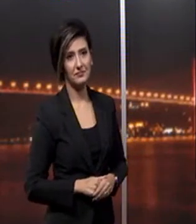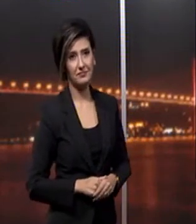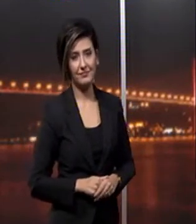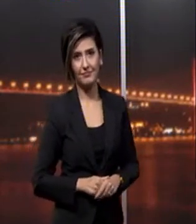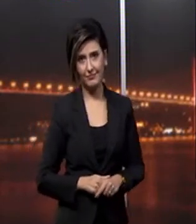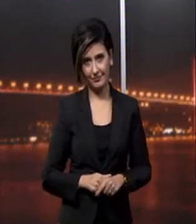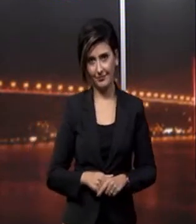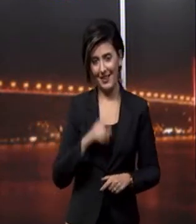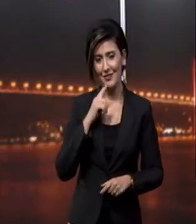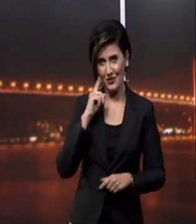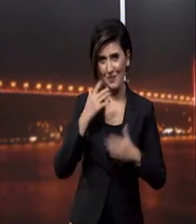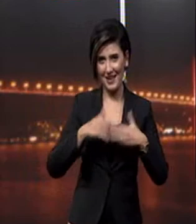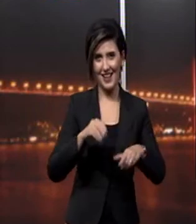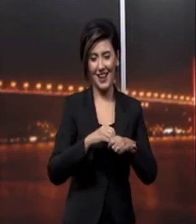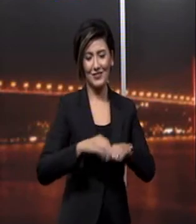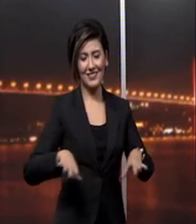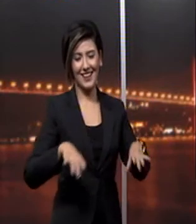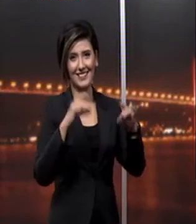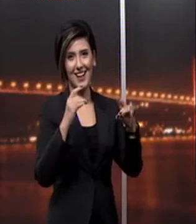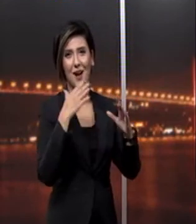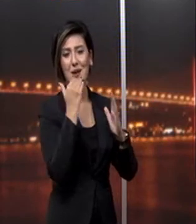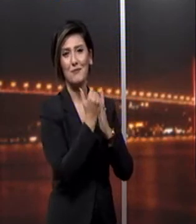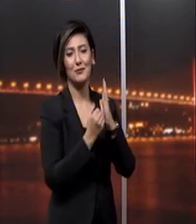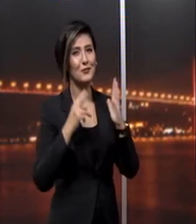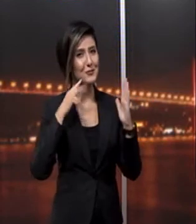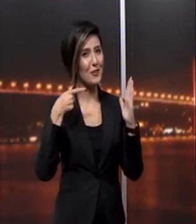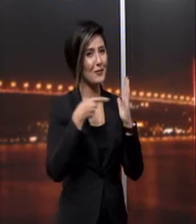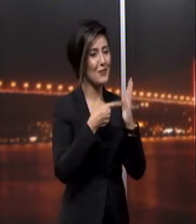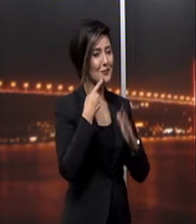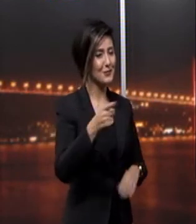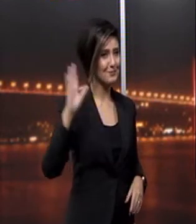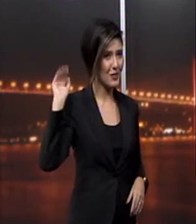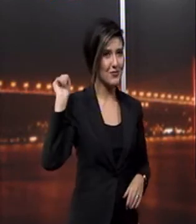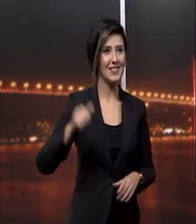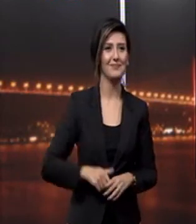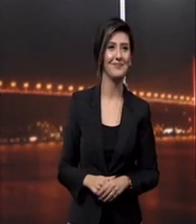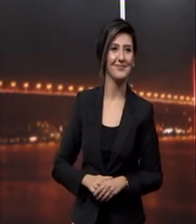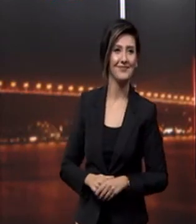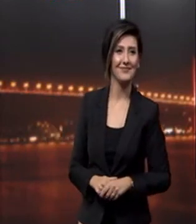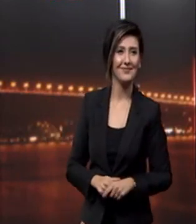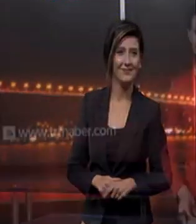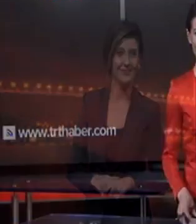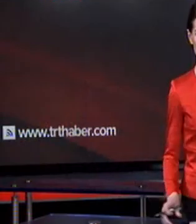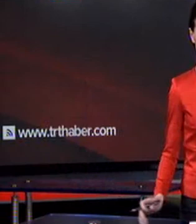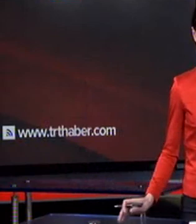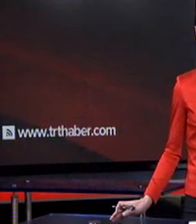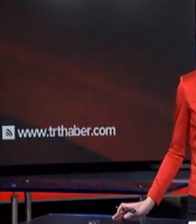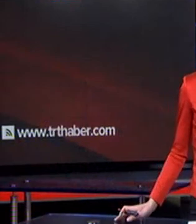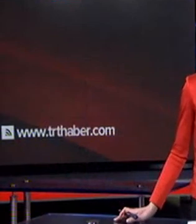İşitme engelliler için hazırladığımız haberlerimizi noktalıyoruz Ve sevgili seyirciler